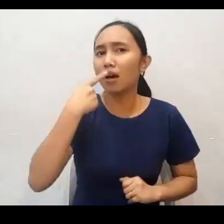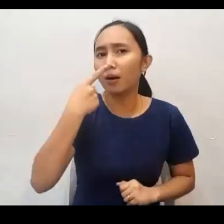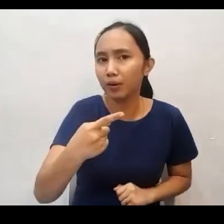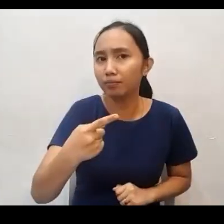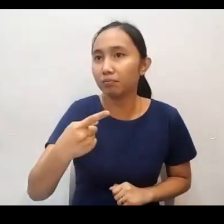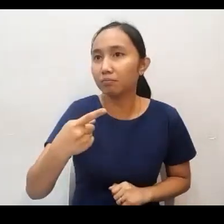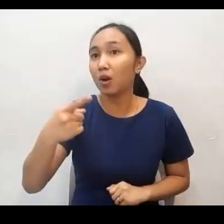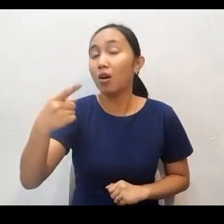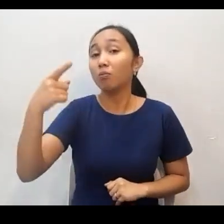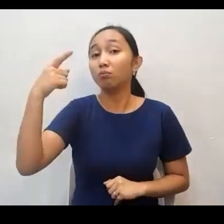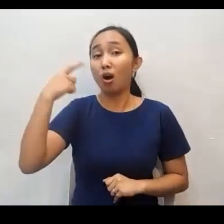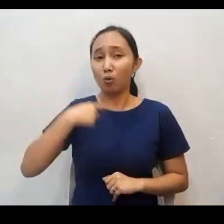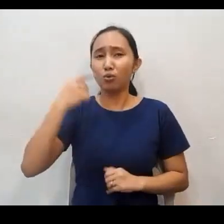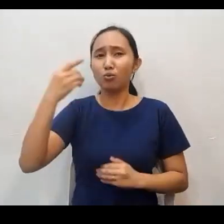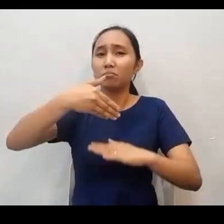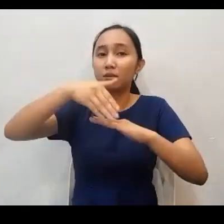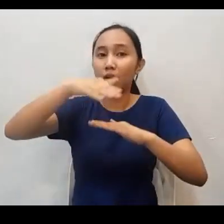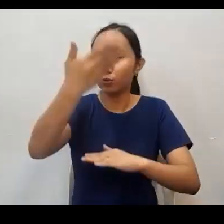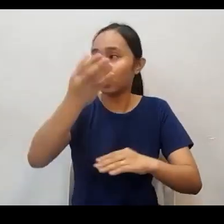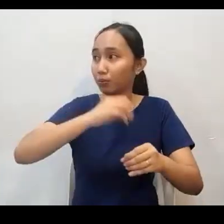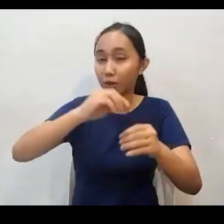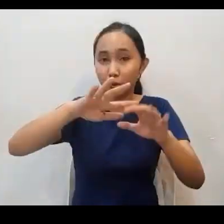kaya kaya kaya